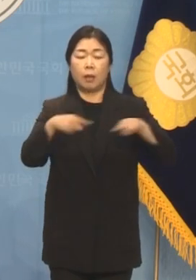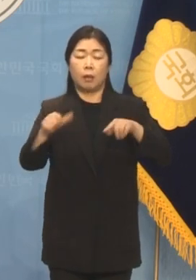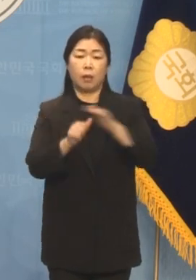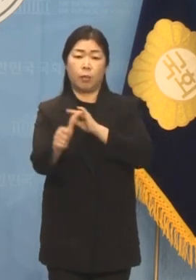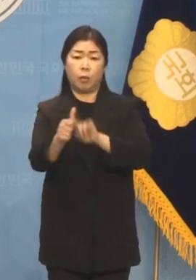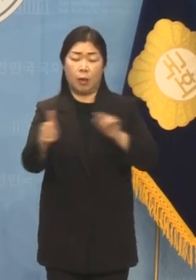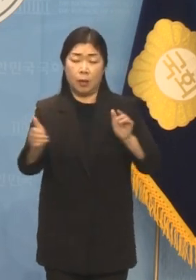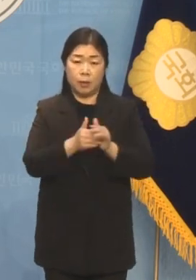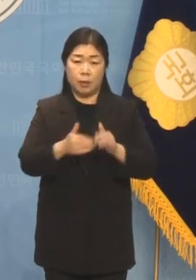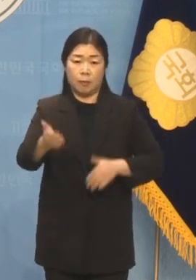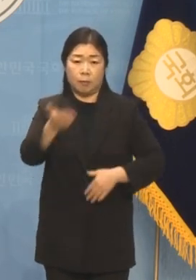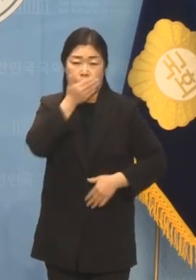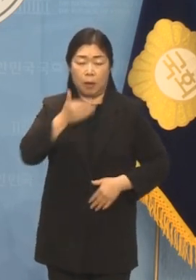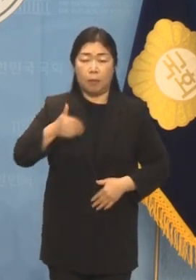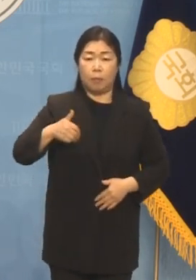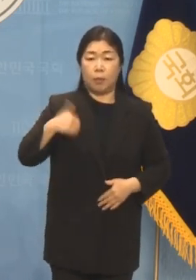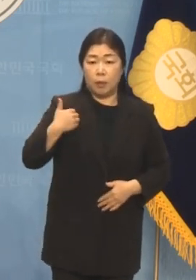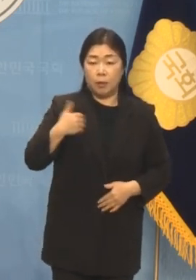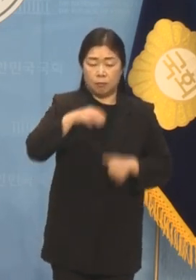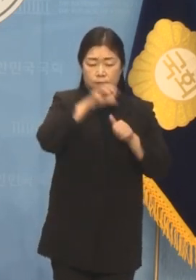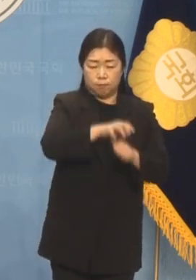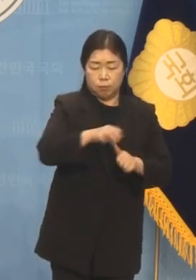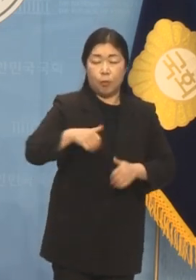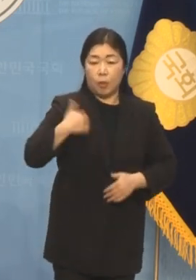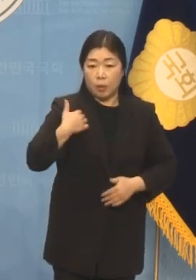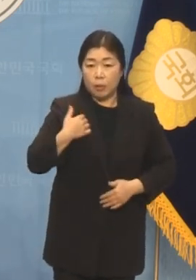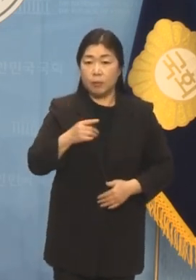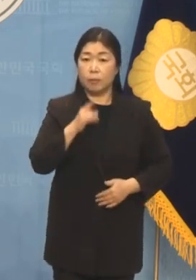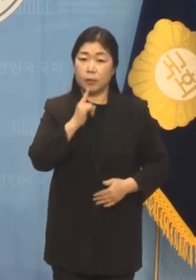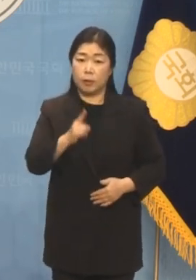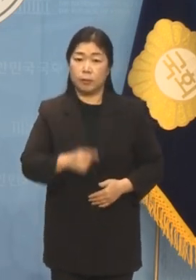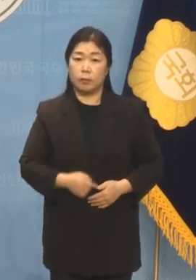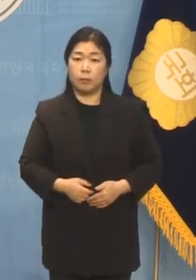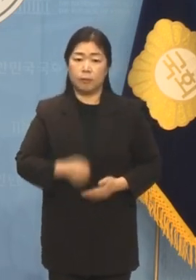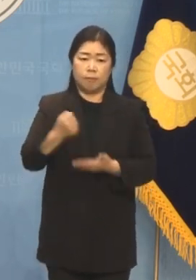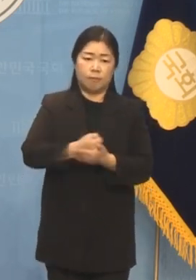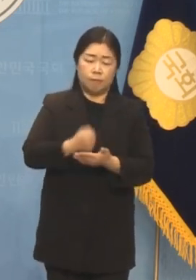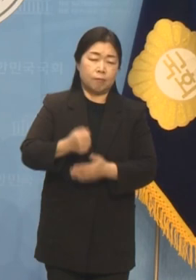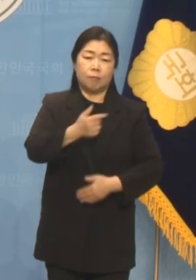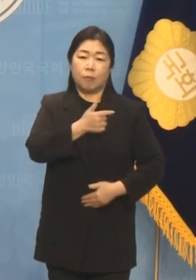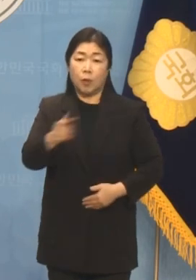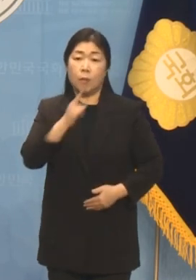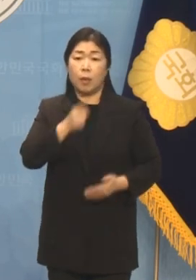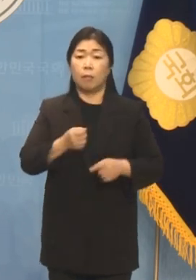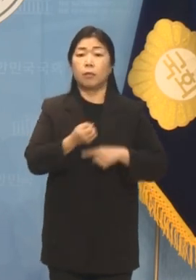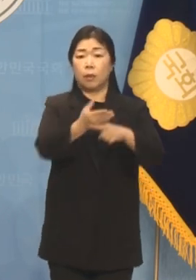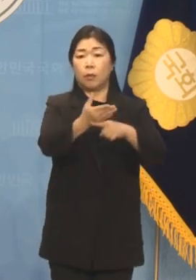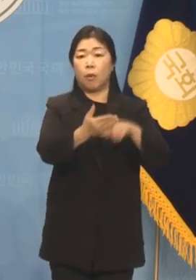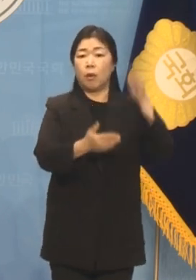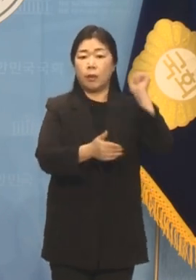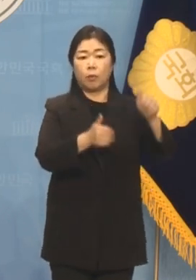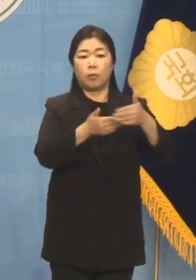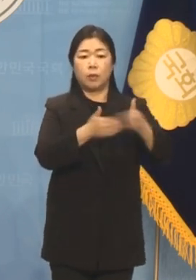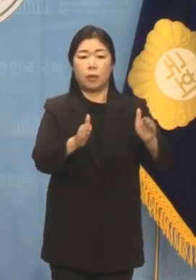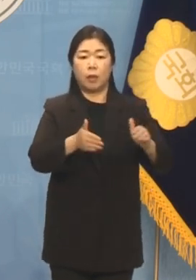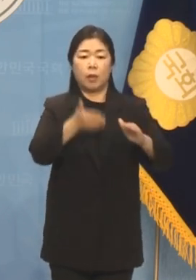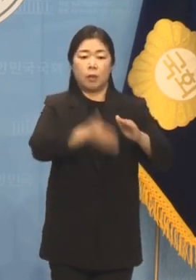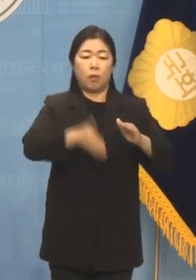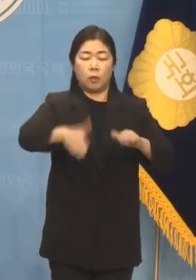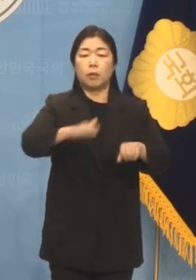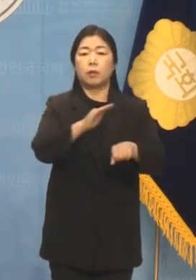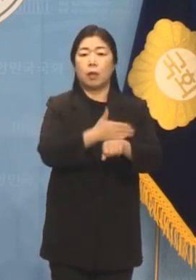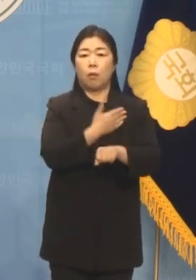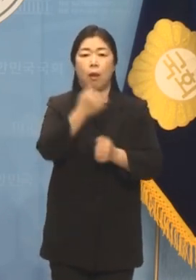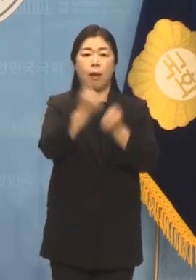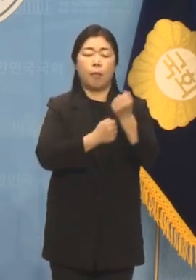틀어막을 줄은 정말 몰랐다. 강력히 유감을 표명하고 대통령실에 공식 사과와